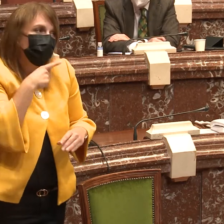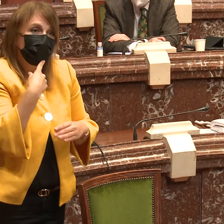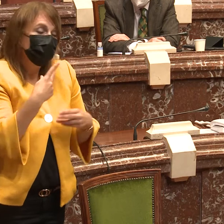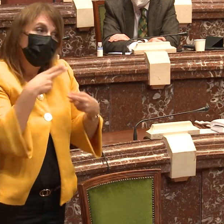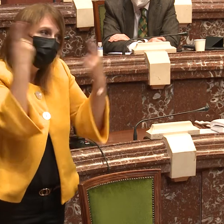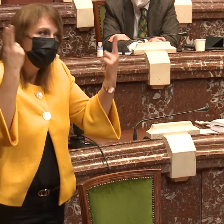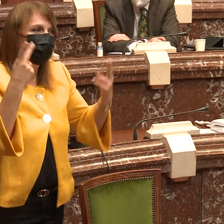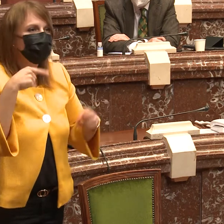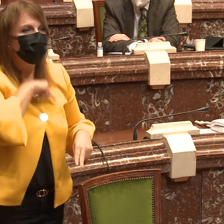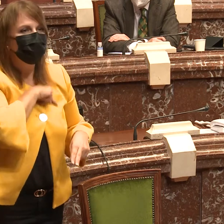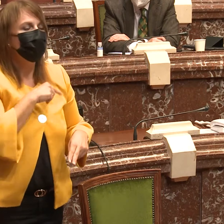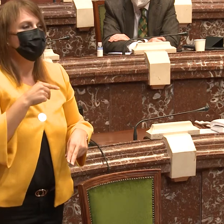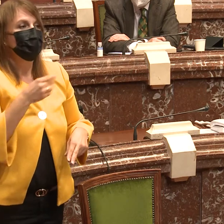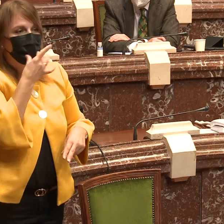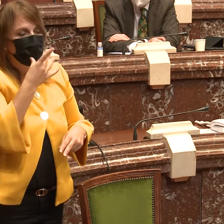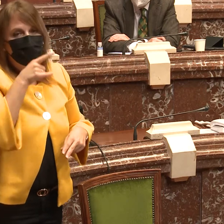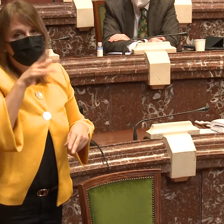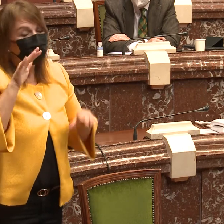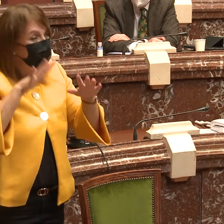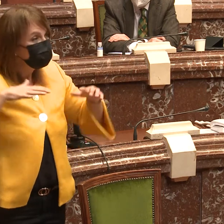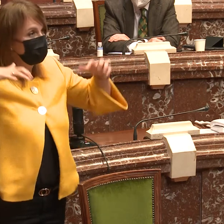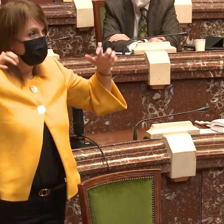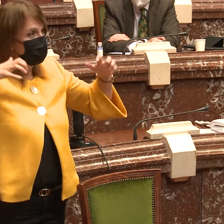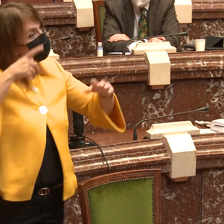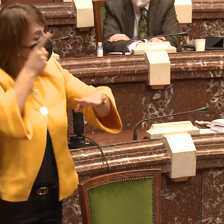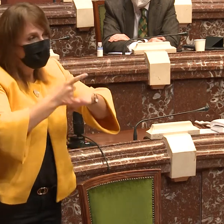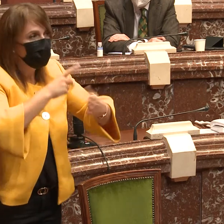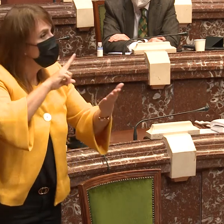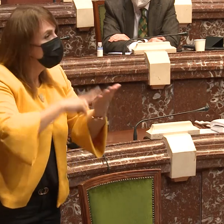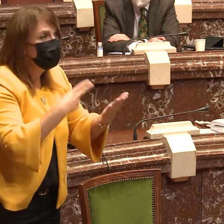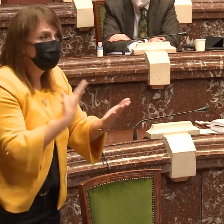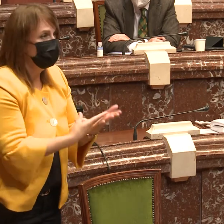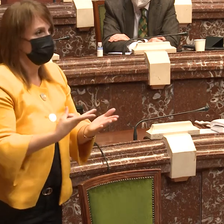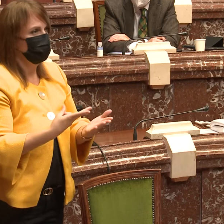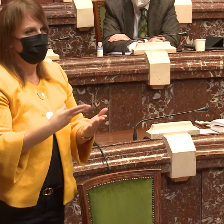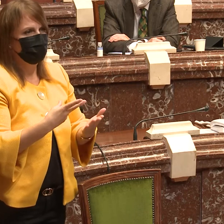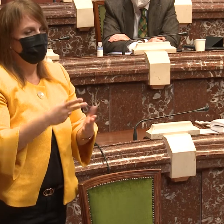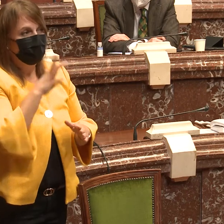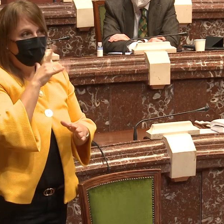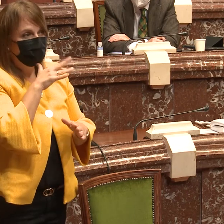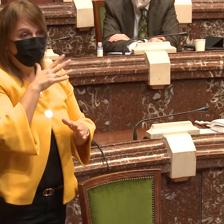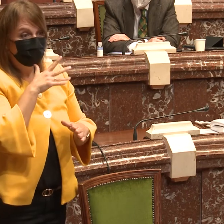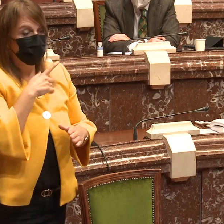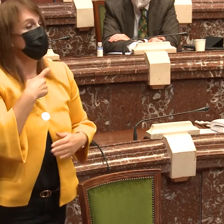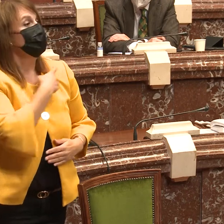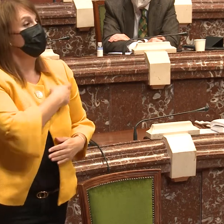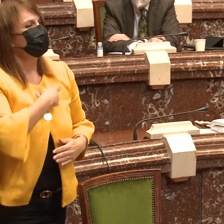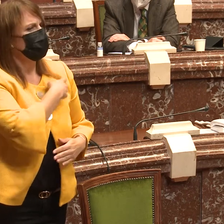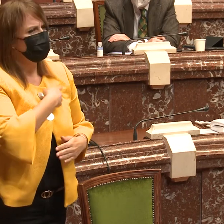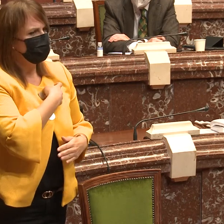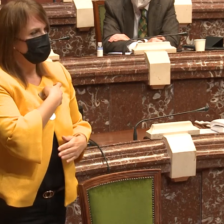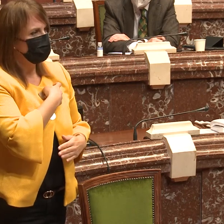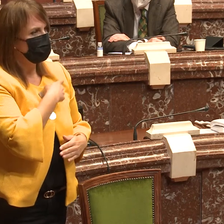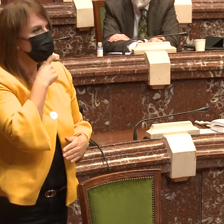Ahora mismo siento un poco de vergüenza porque estamos aquí en esta cámara y no es accesible, nosotros no